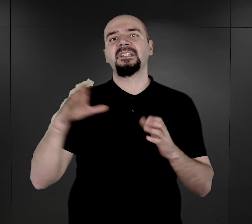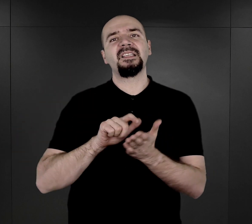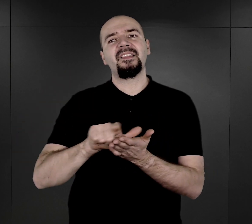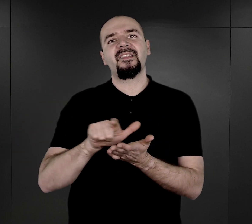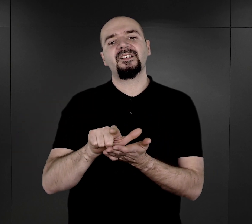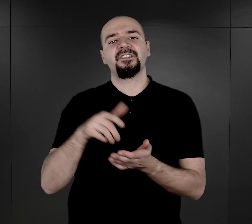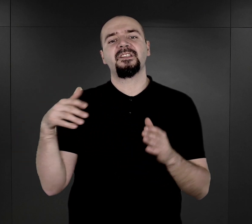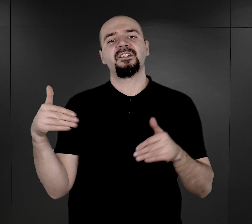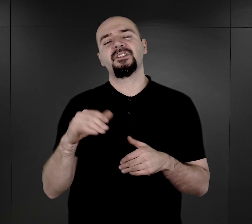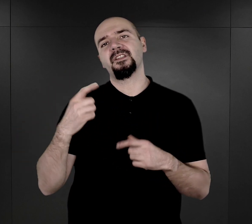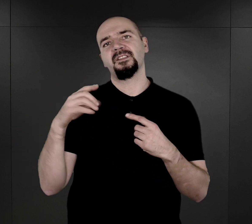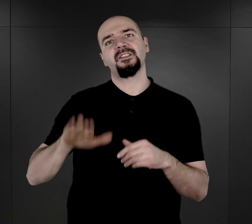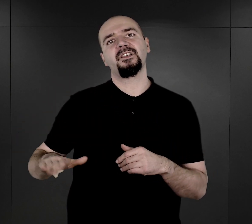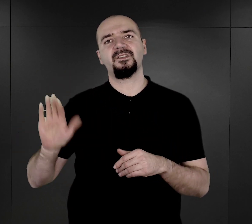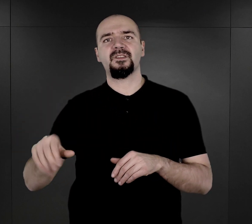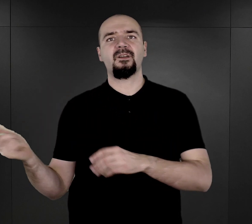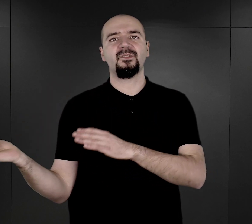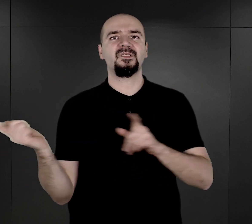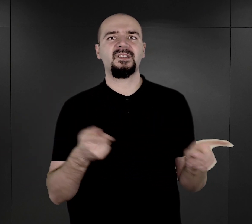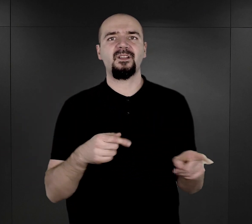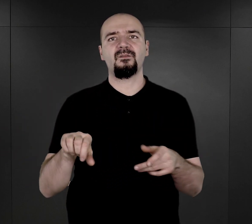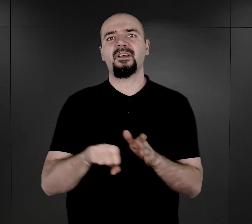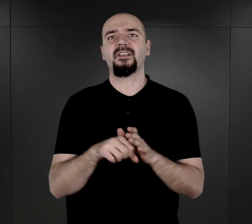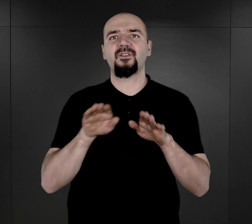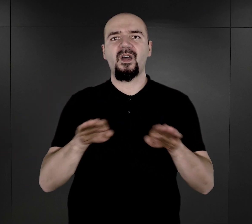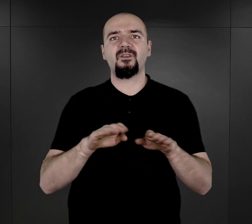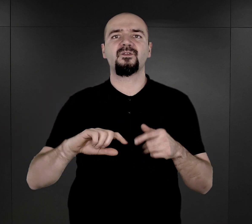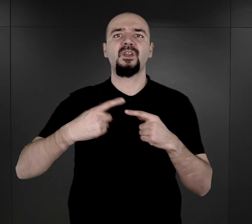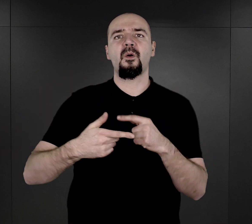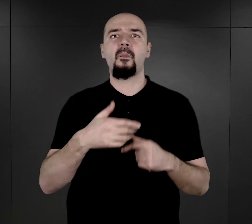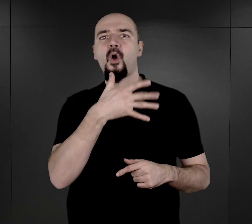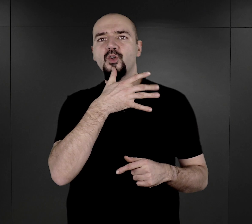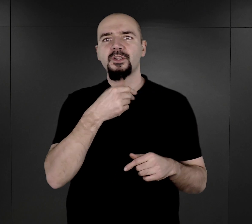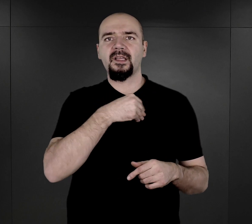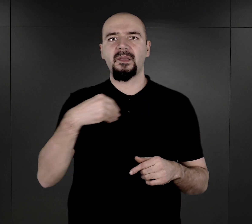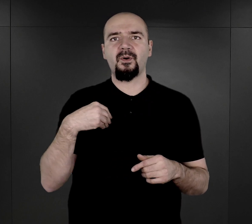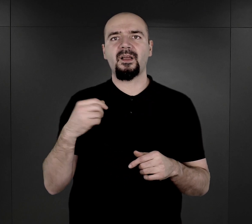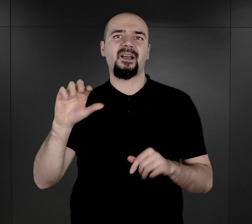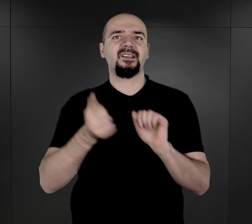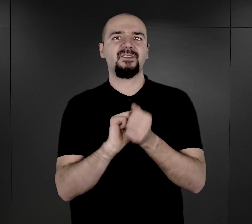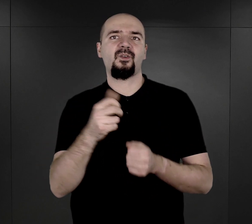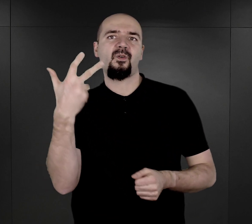Niemcy do Auschwitz. Po Żydach i Polakach są oni trzecią co do wielkości grupą ofiar obozu.